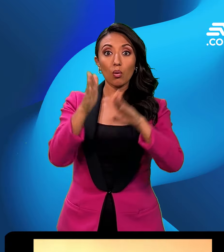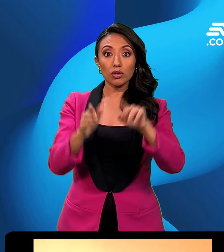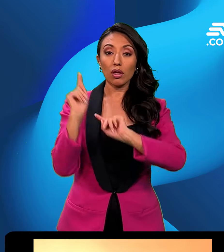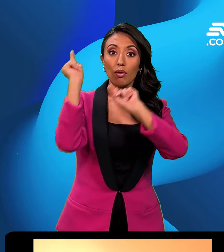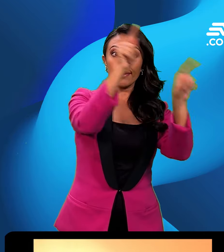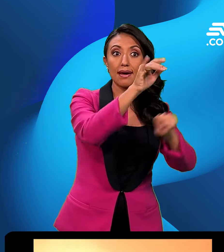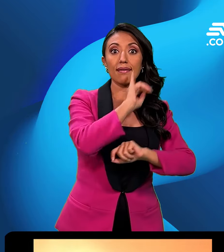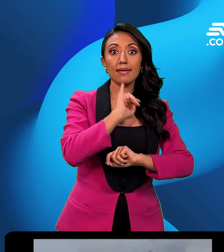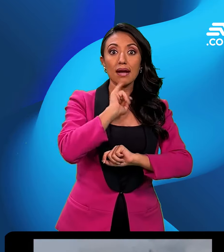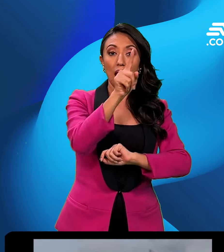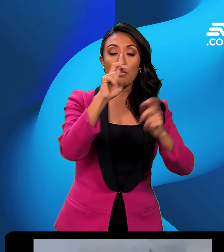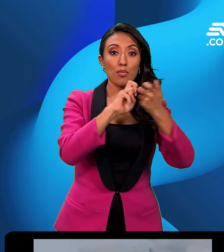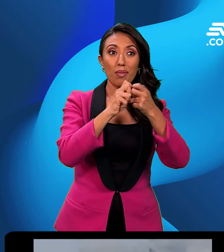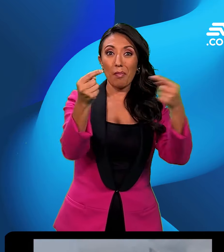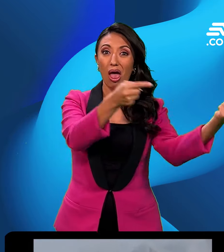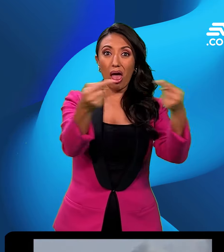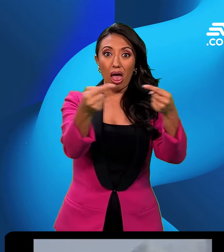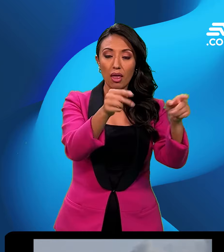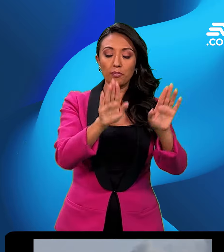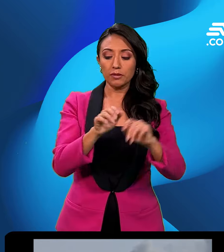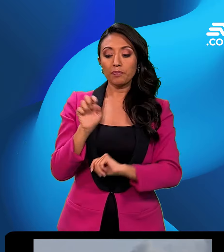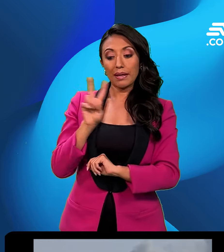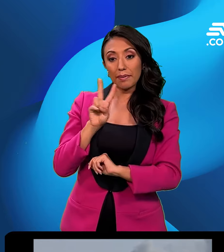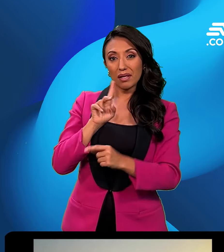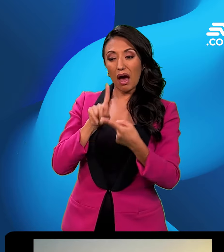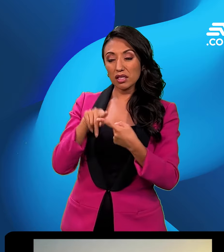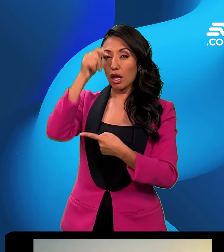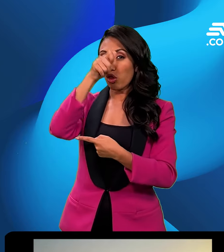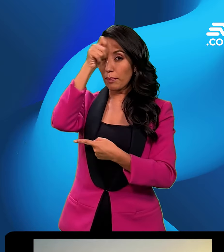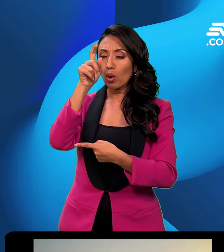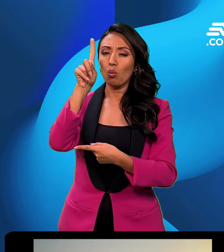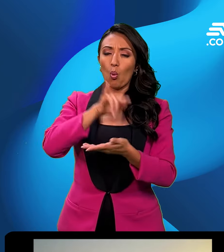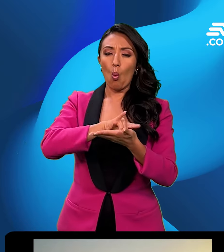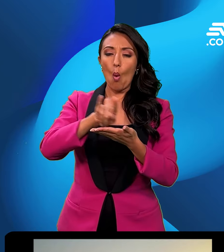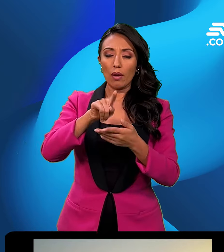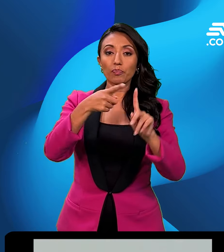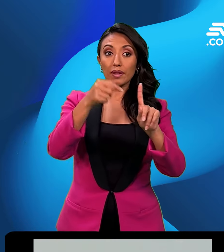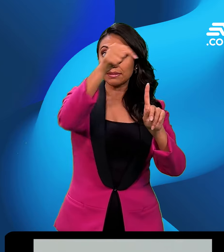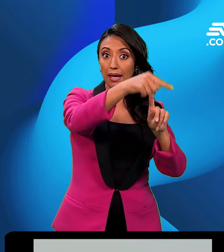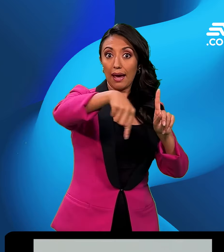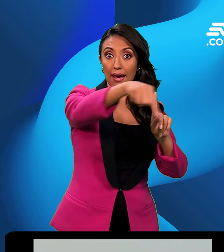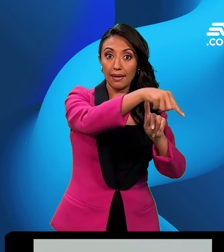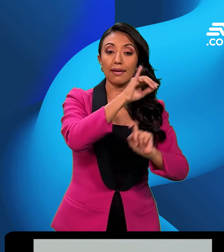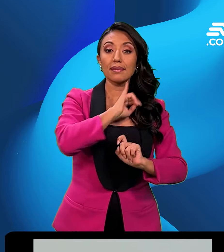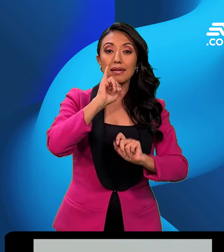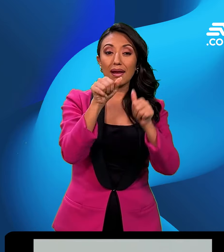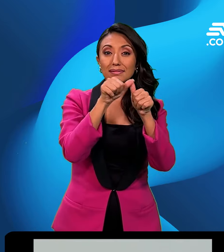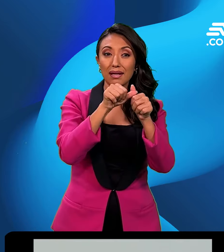conflicto con el grupo terrorista islámico Hamas. Entre este viernes y domingo saldrá un vuelo humanitario de una aerolínea comercial contratada por